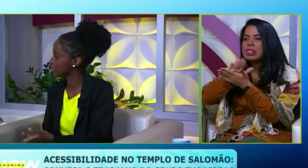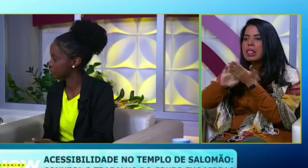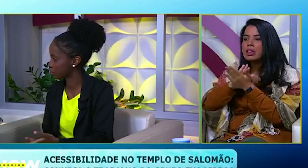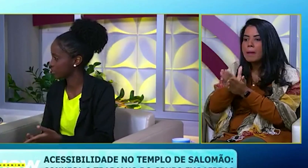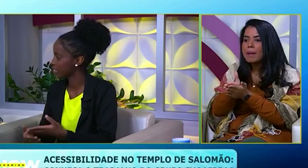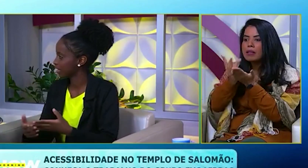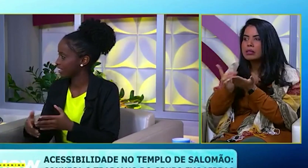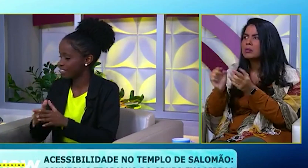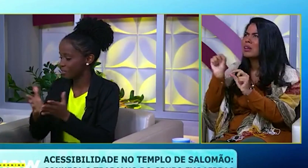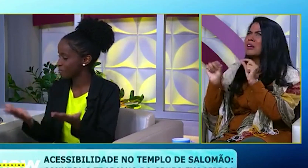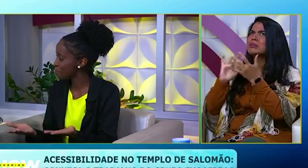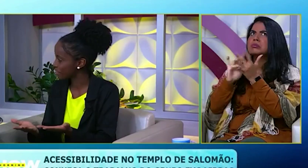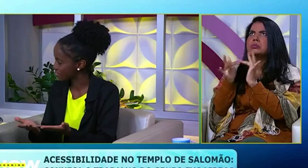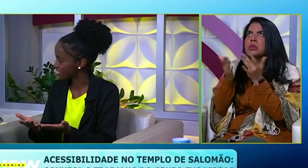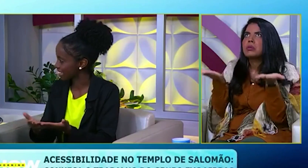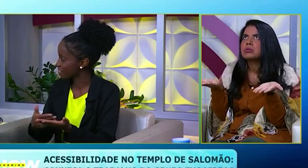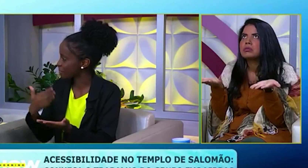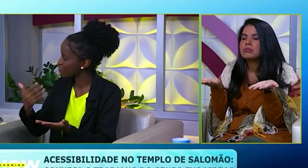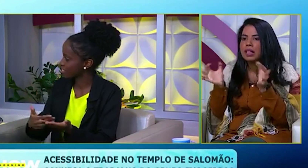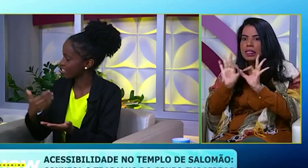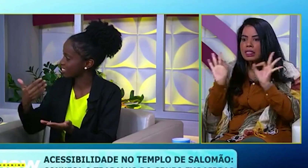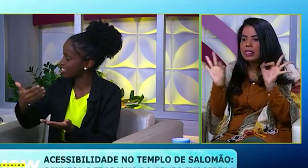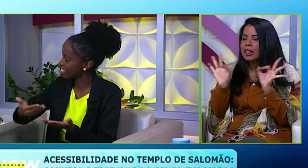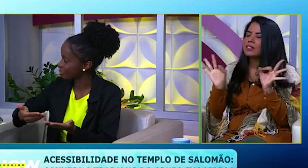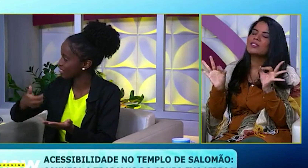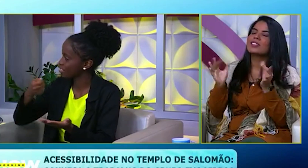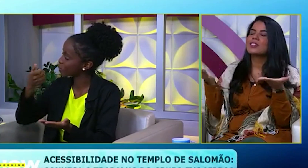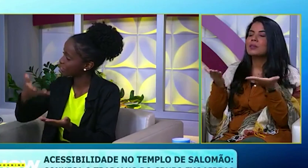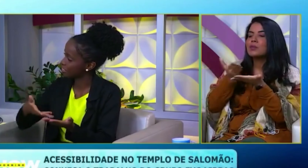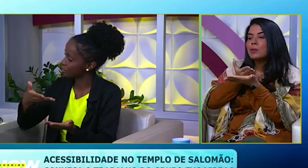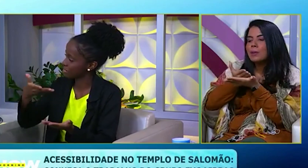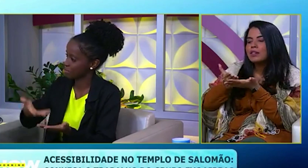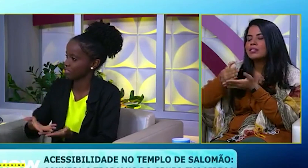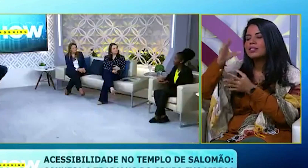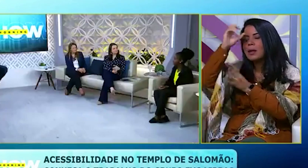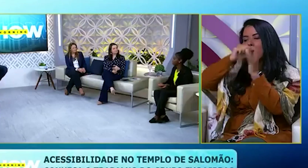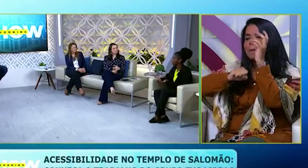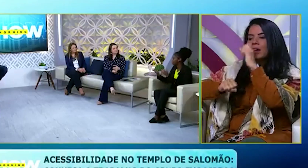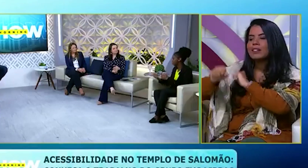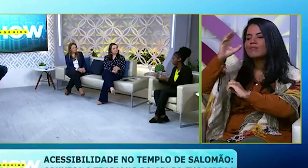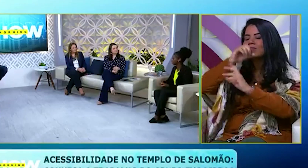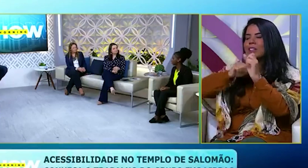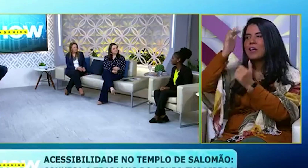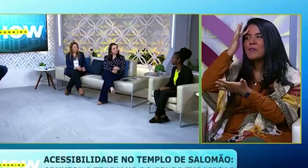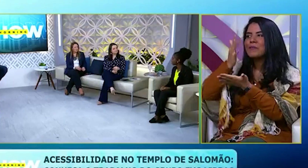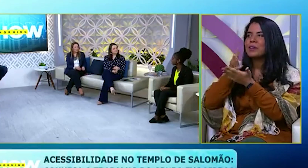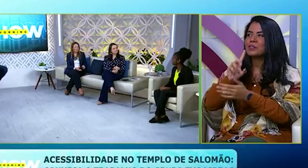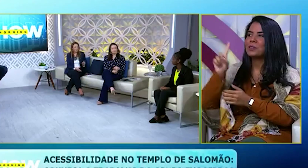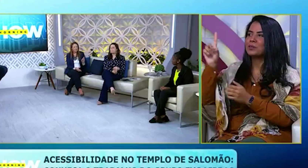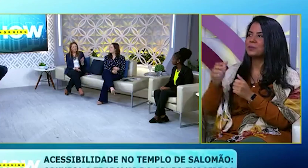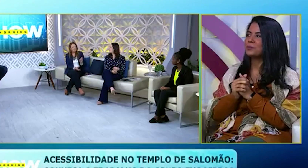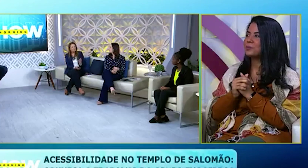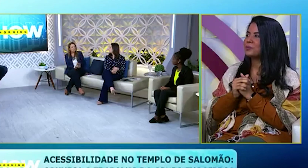Deus, de quem é Jesus. E é um livro em branco, né? Que vai começar a ser escrito ali, aprendendo as coisas de Deus quando ele vem aqui à fé.